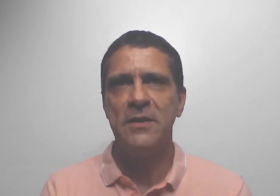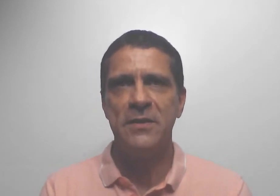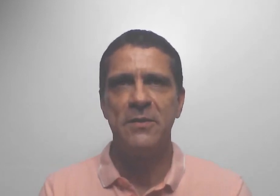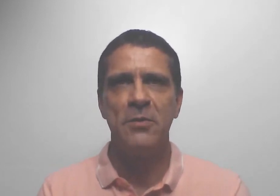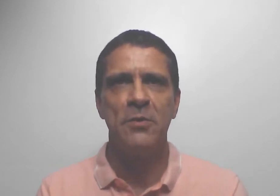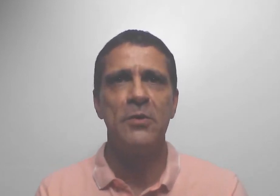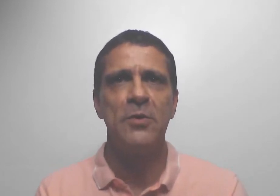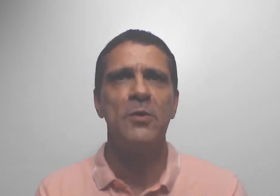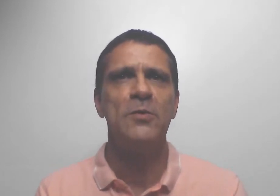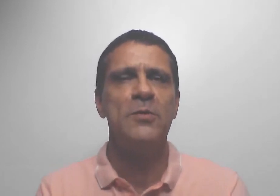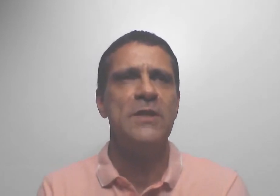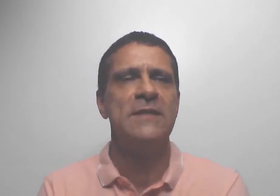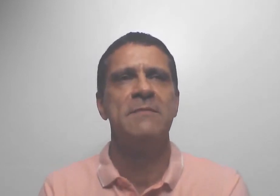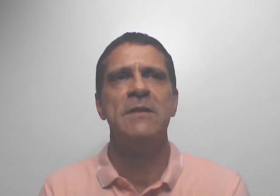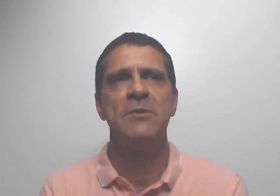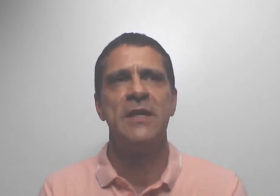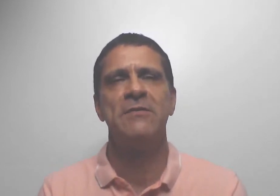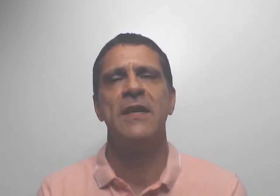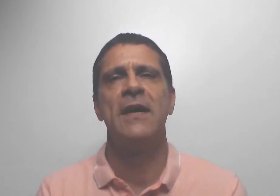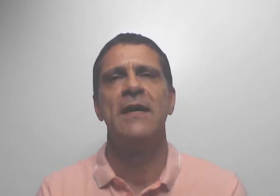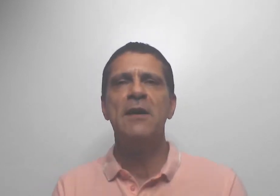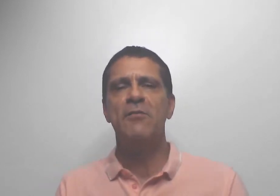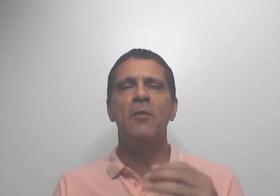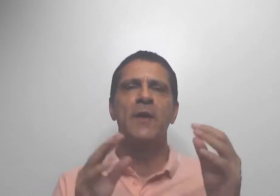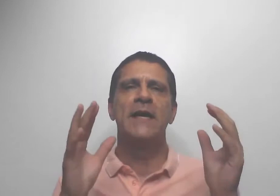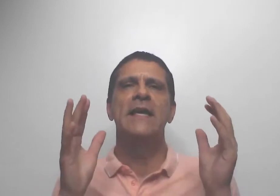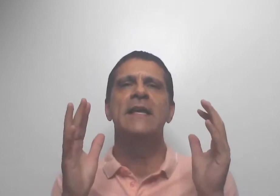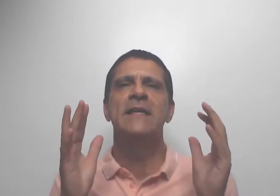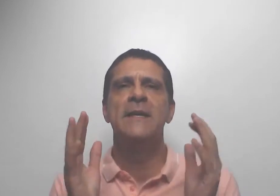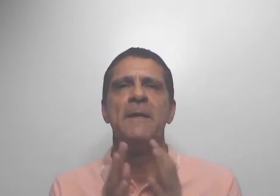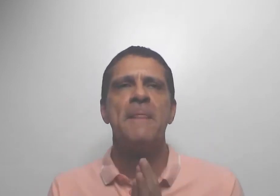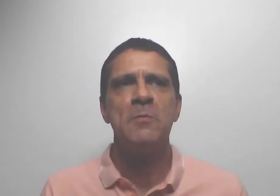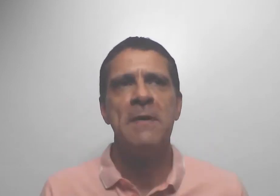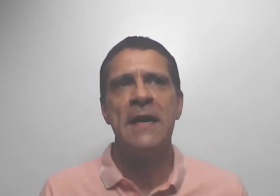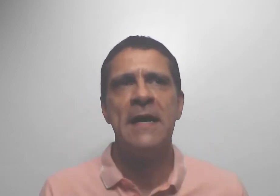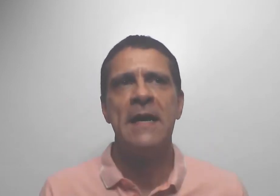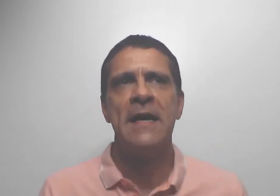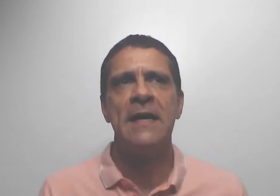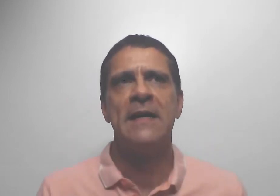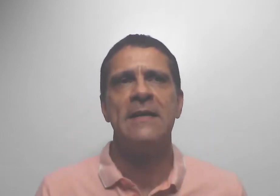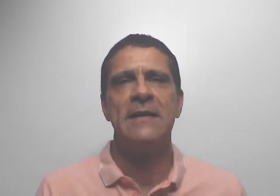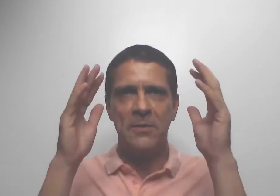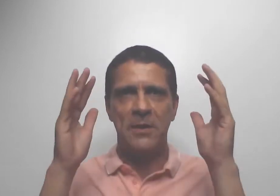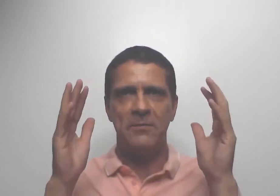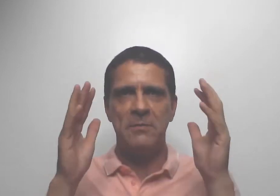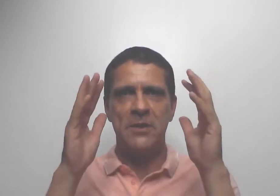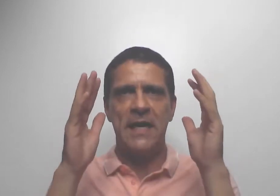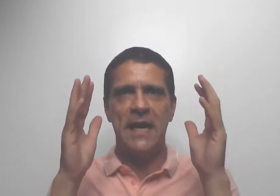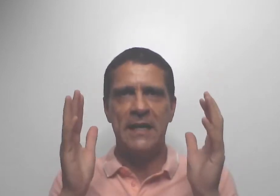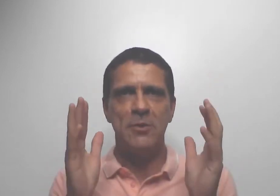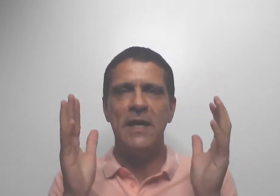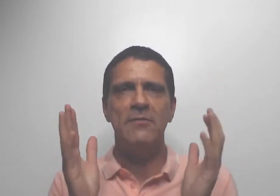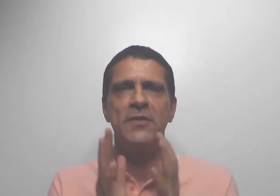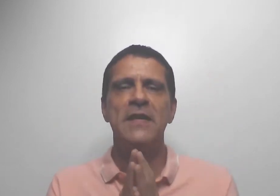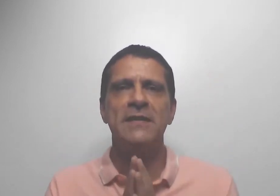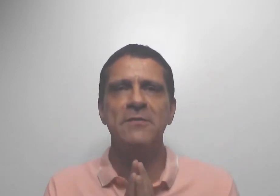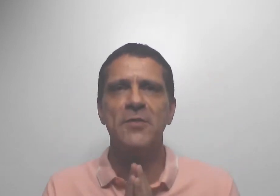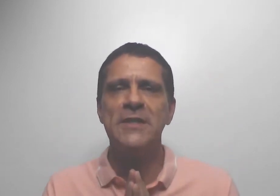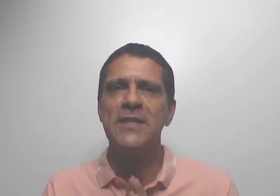encontrou o Jezamir no GFA. E levou para ele uma, vamos dizer, a radiografia que foi